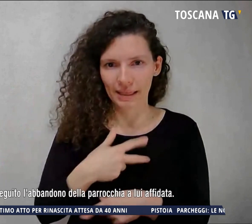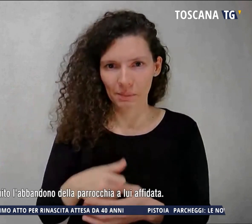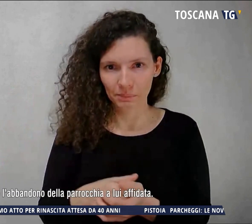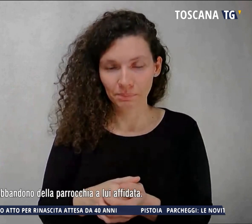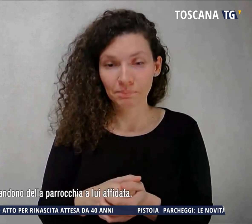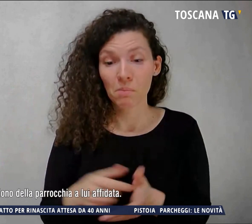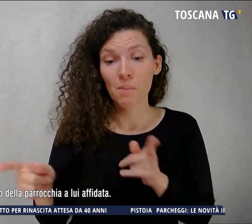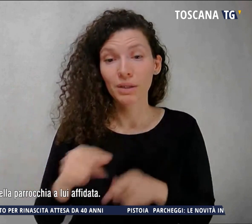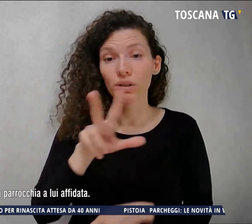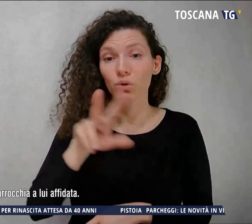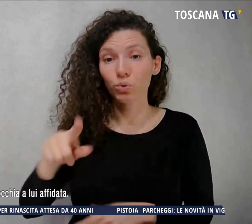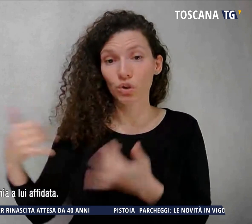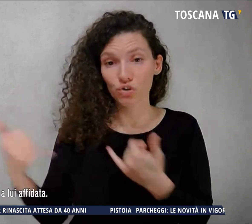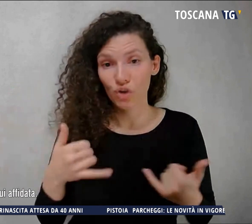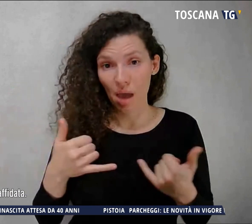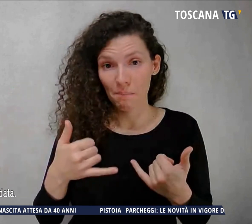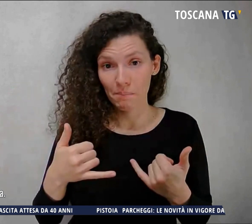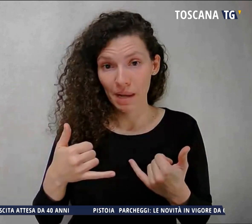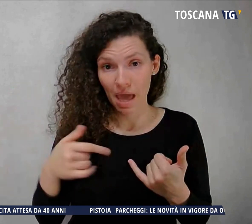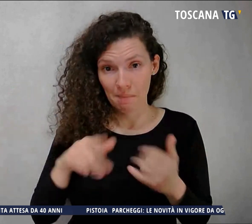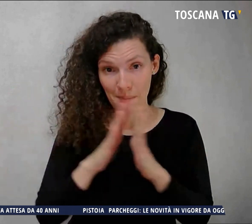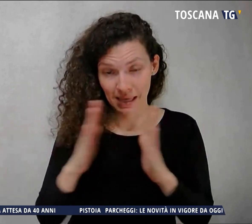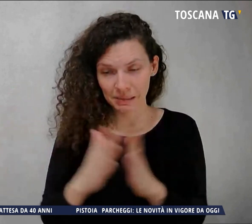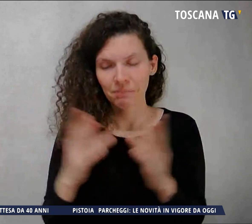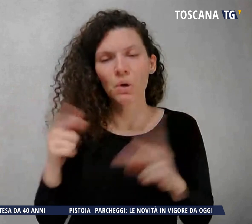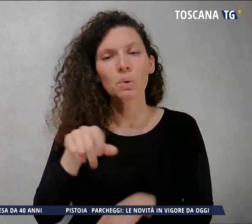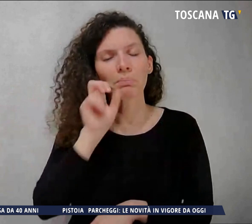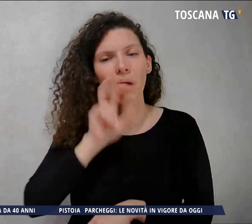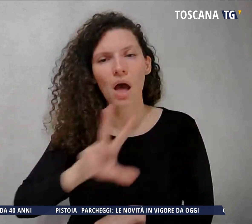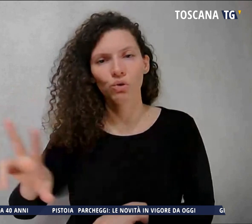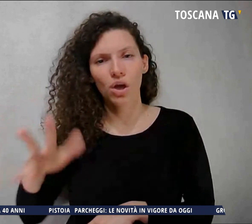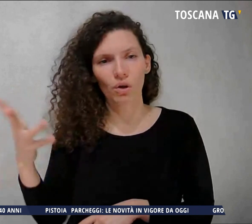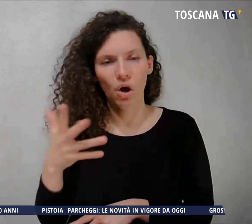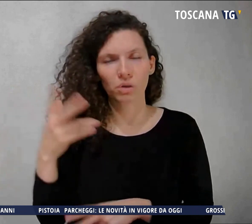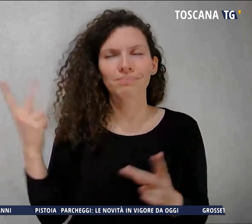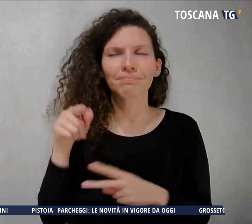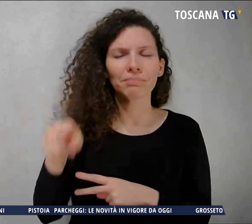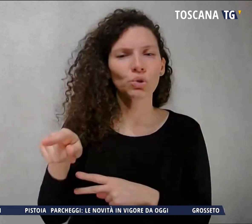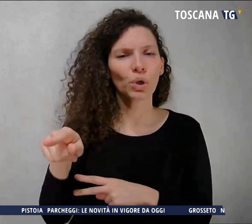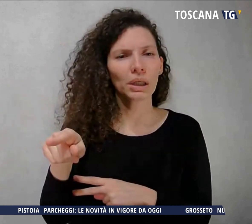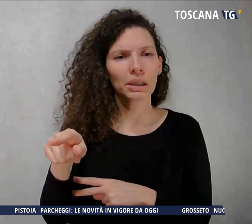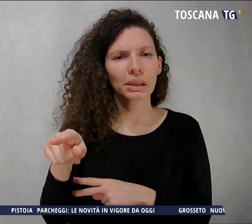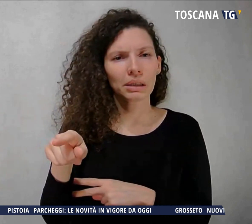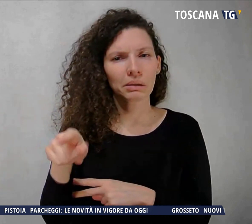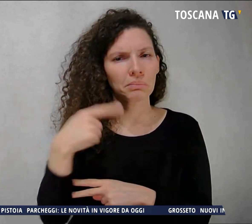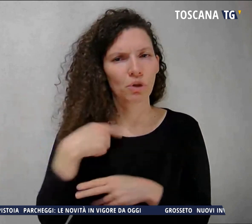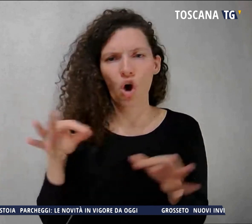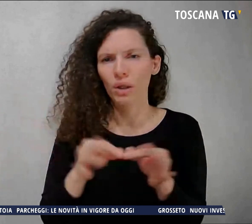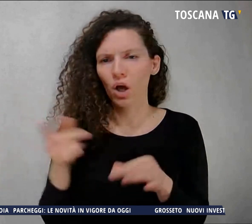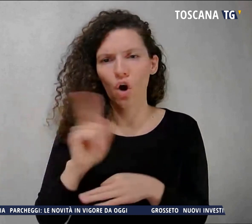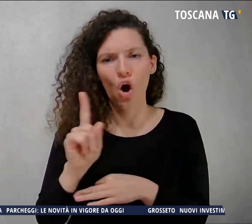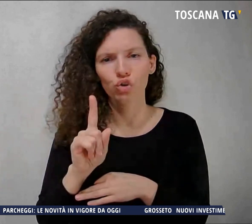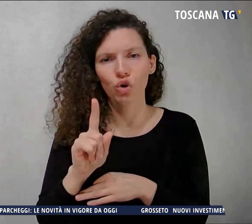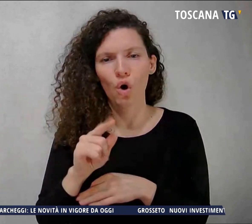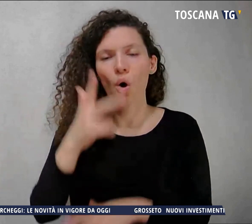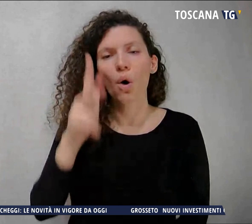parroco avrebbe pubblicamente dichiarato di essere in contrasto con Papa Francesco e con la chiesa.